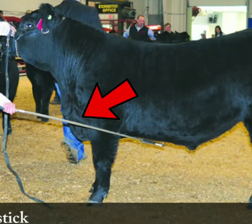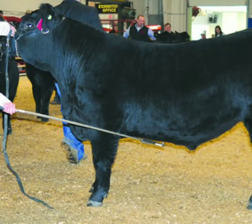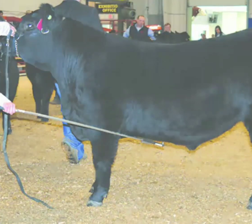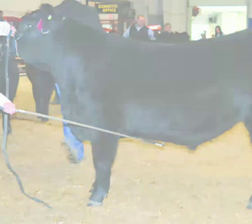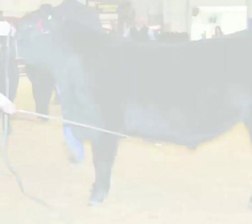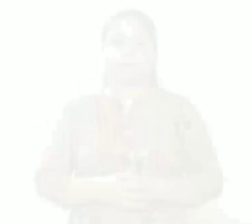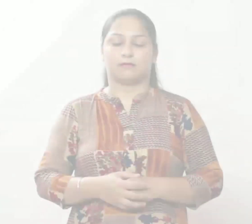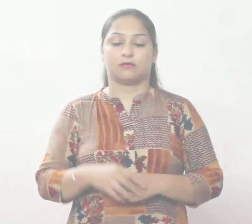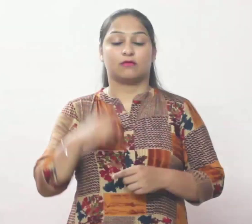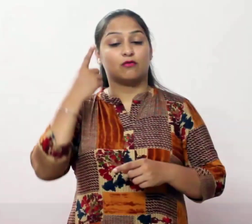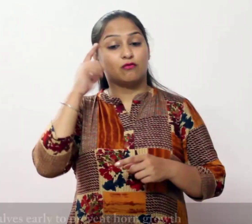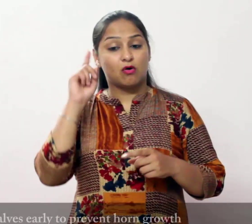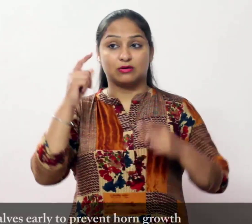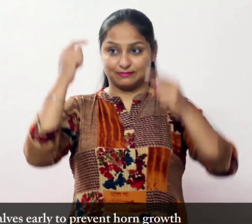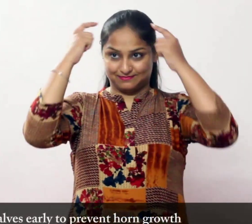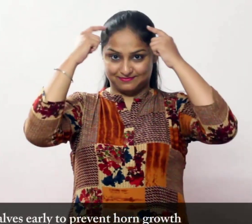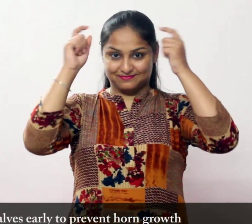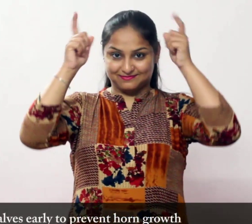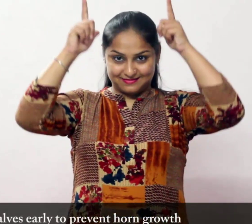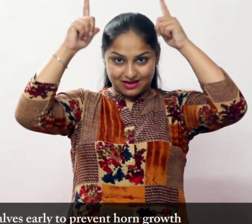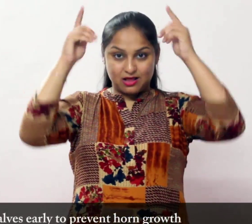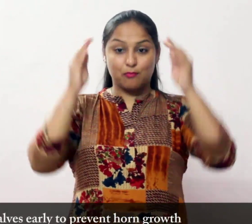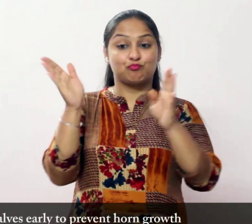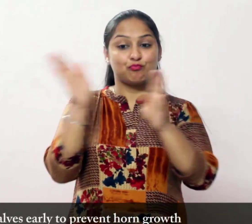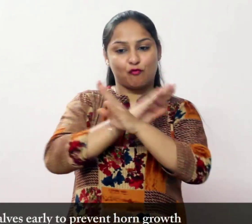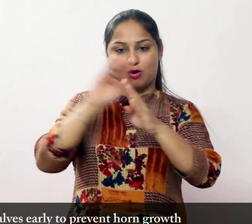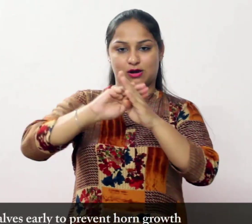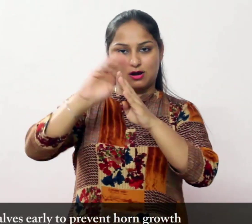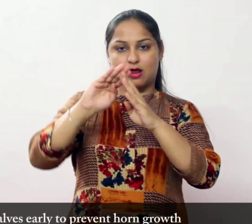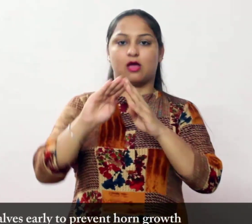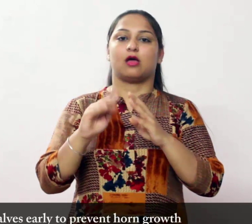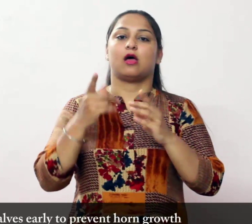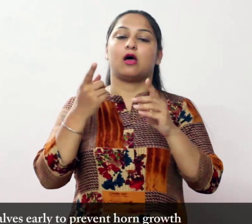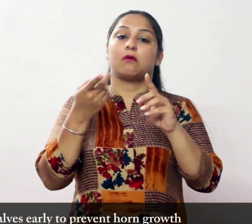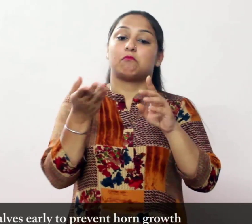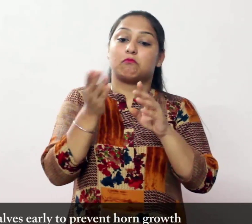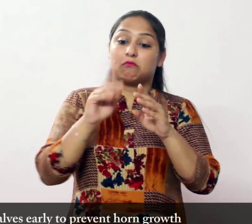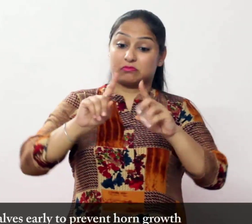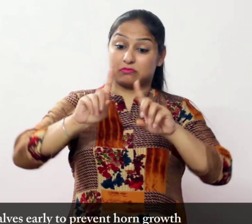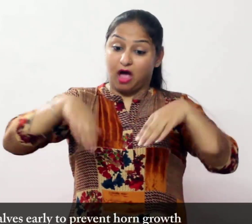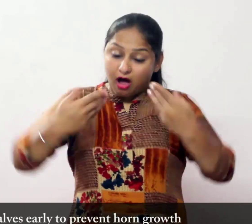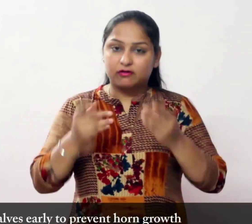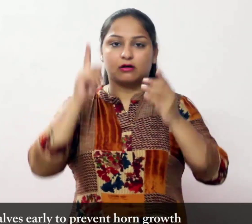डेब्यू बच्छडों की व्रिधी को रोकने के लिए जल्दी शांत हो सकते हैं